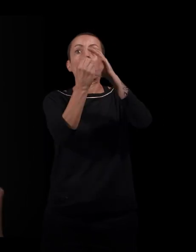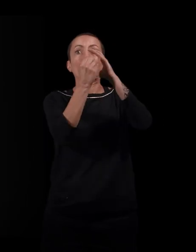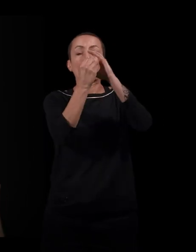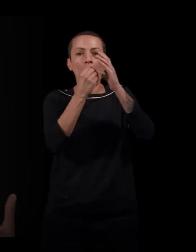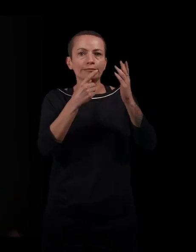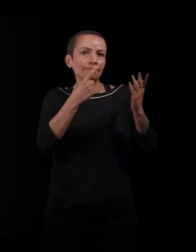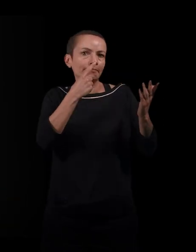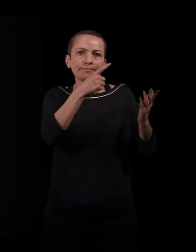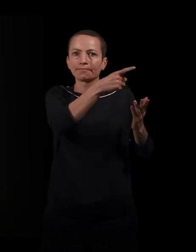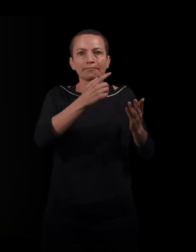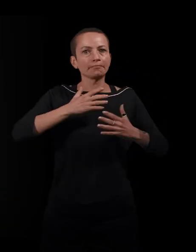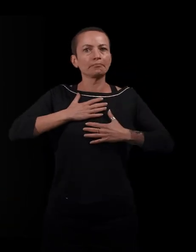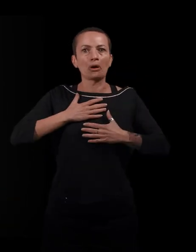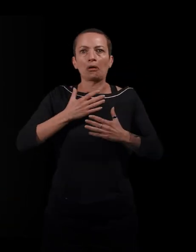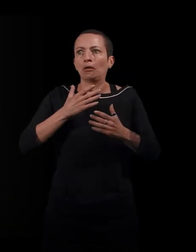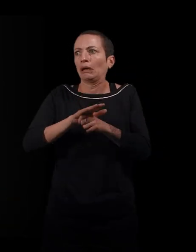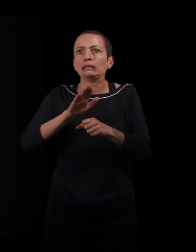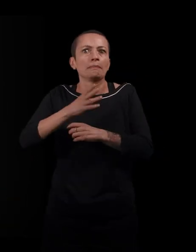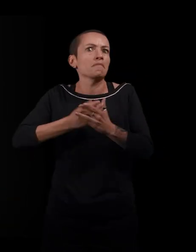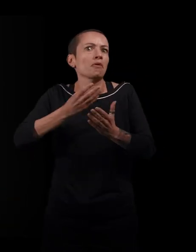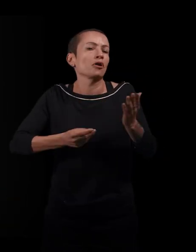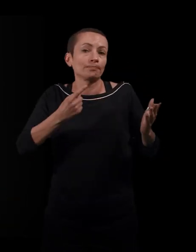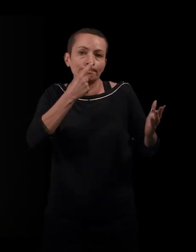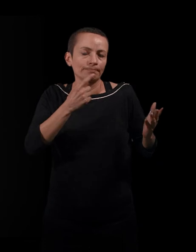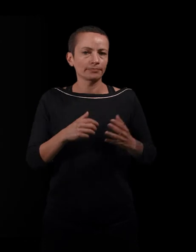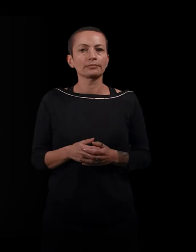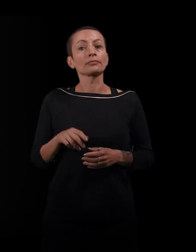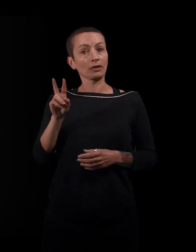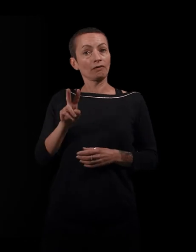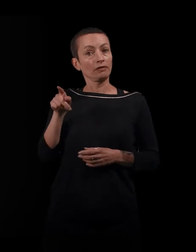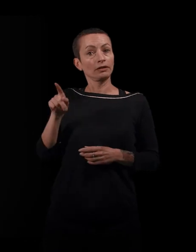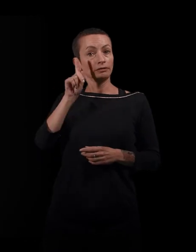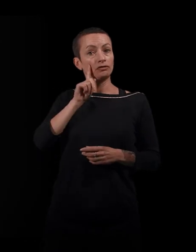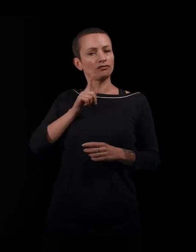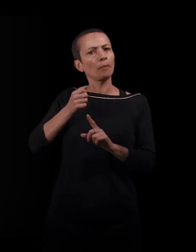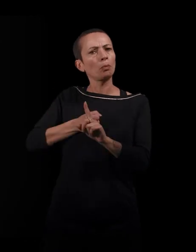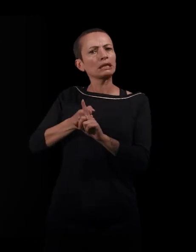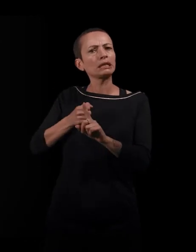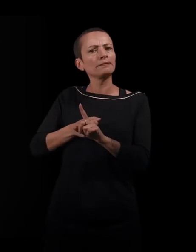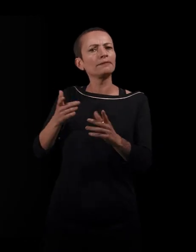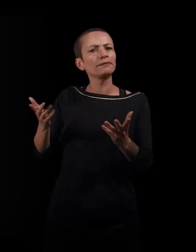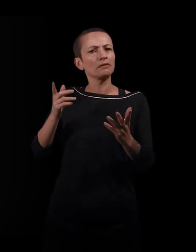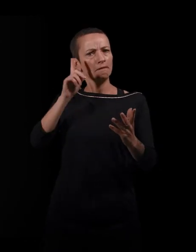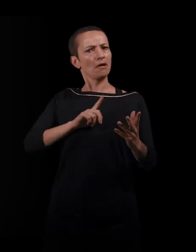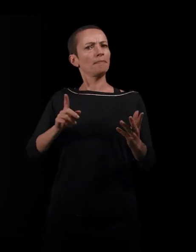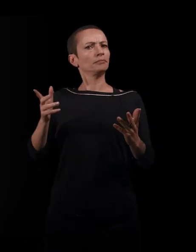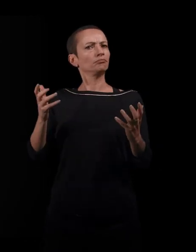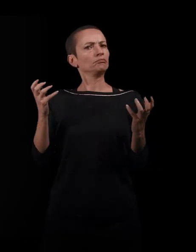cette peur du manque, en fait. Alors, Viviane, c'est aussi une femme combative. C'est une femme qui veut résister à la dureté